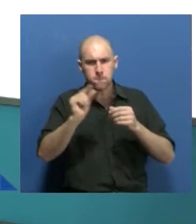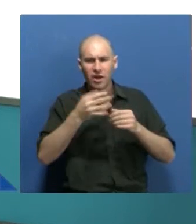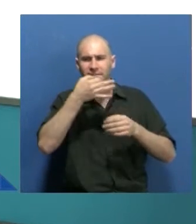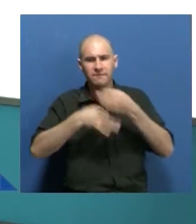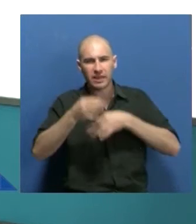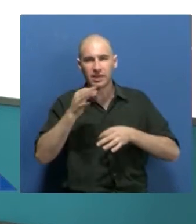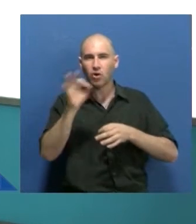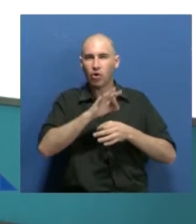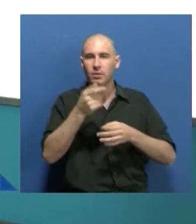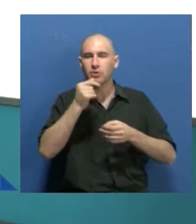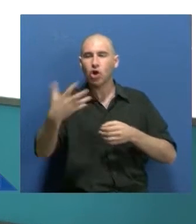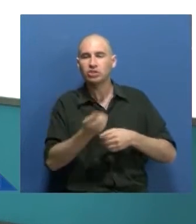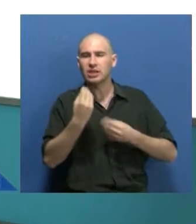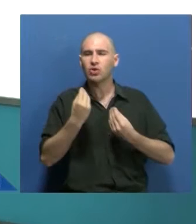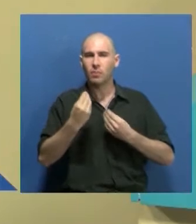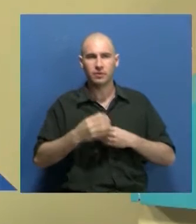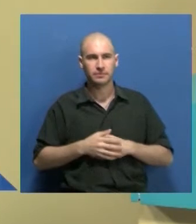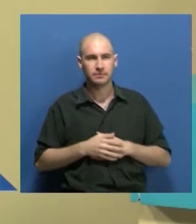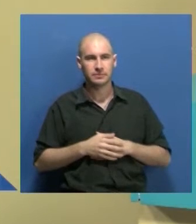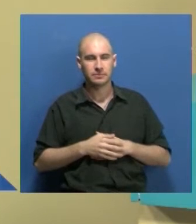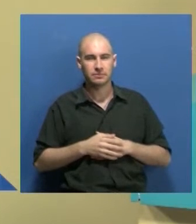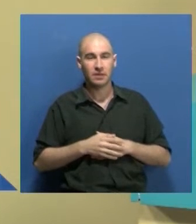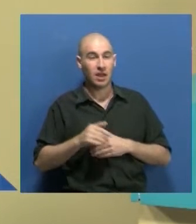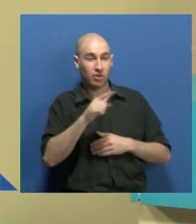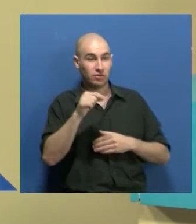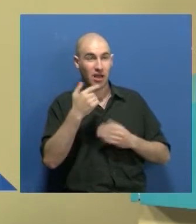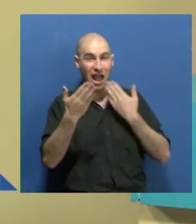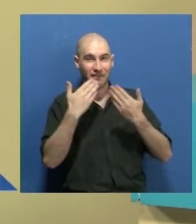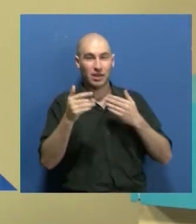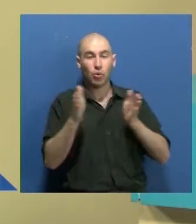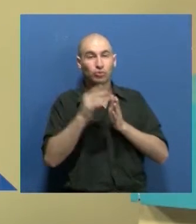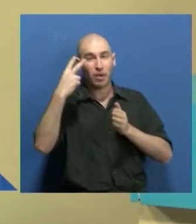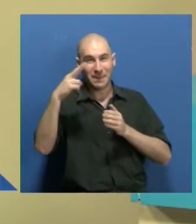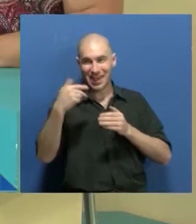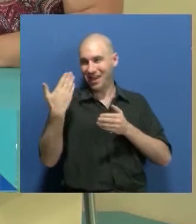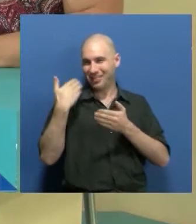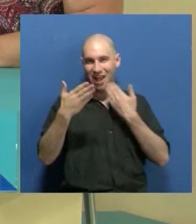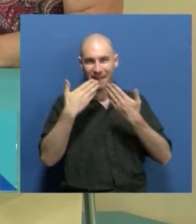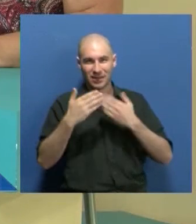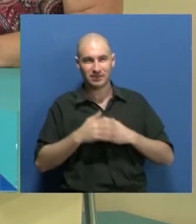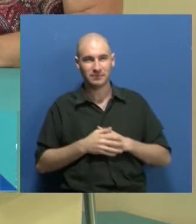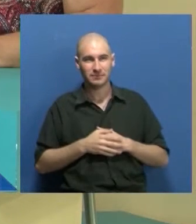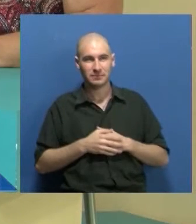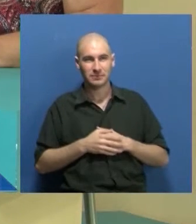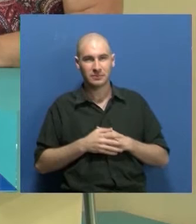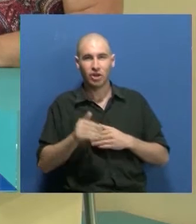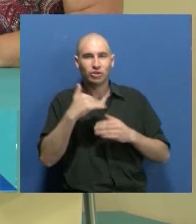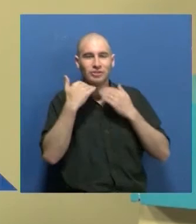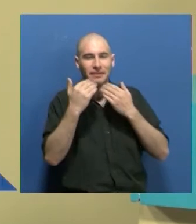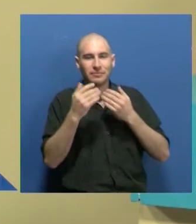¿Cómo se hace para conseguirlas? Estábamos hablando de eso con Mariana hace un rato y no sabemos bien cuánta gente